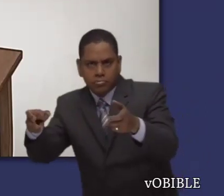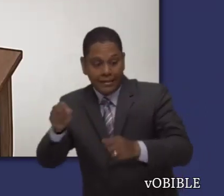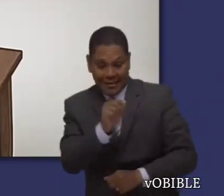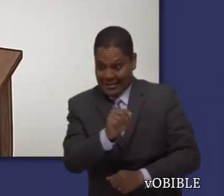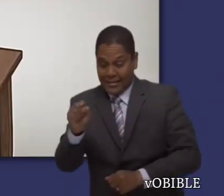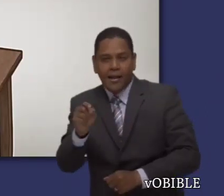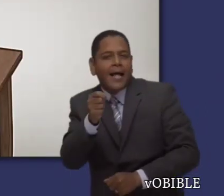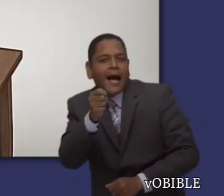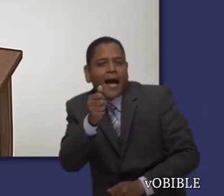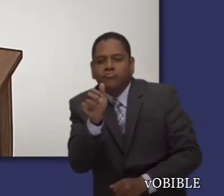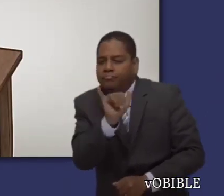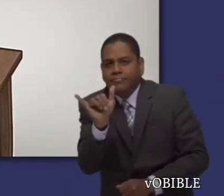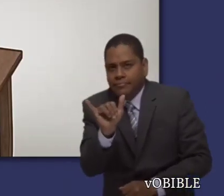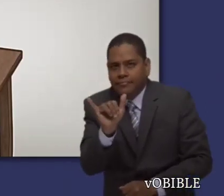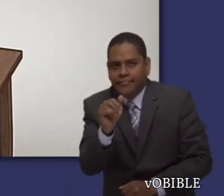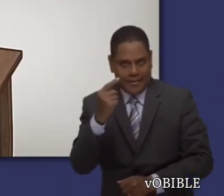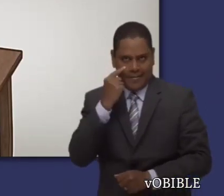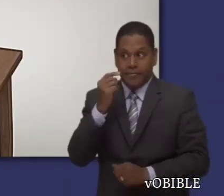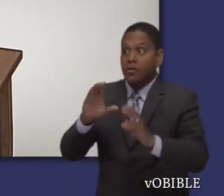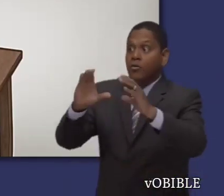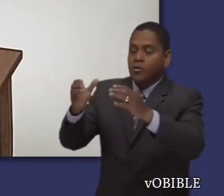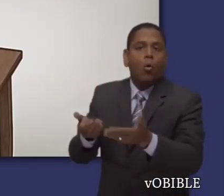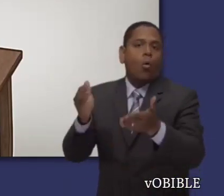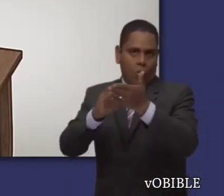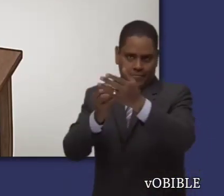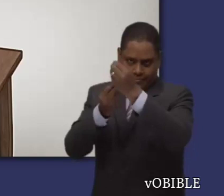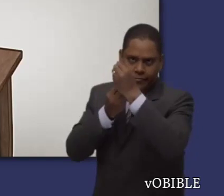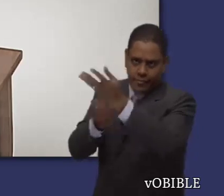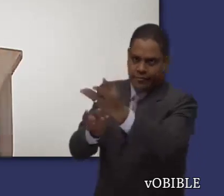La segunda carta de Juan trata temas parecidos a la primera.